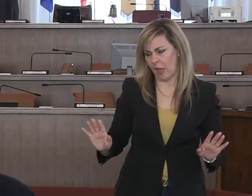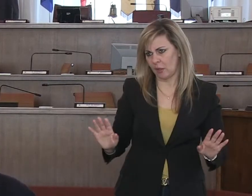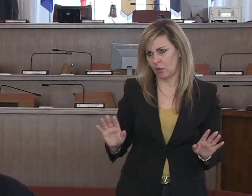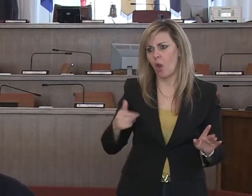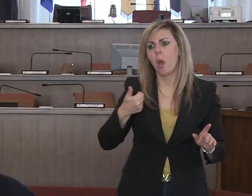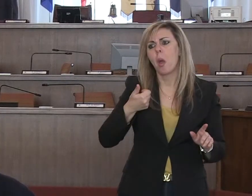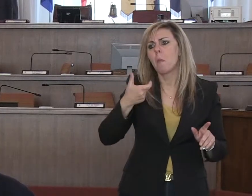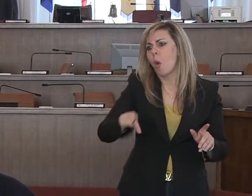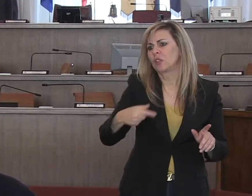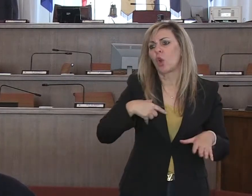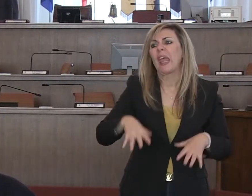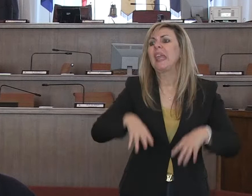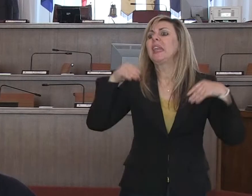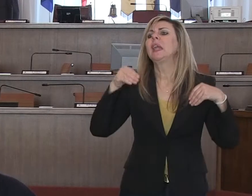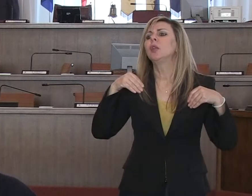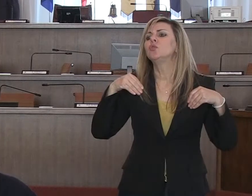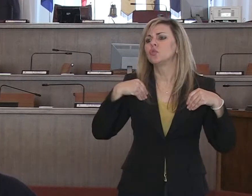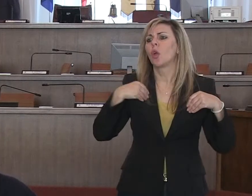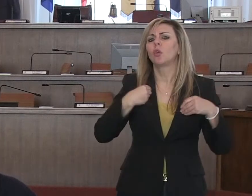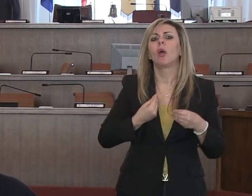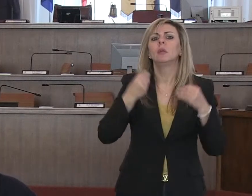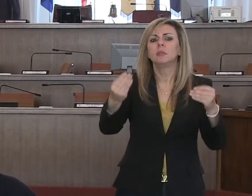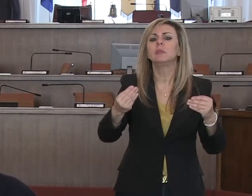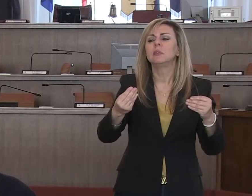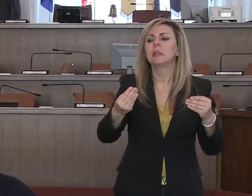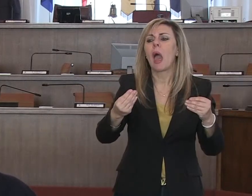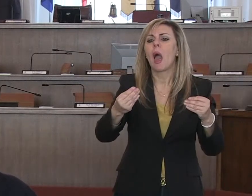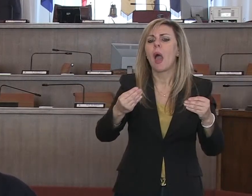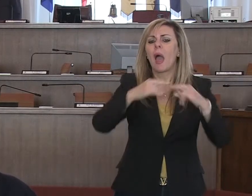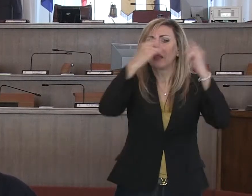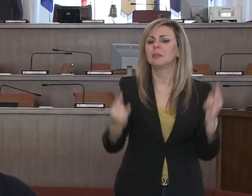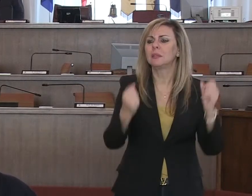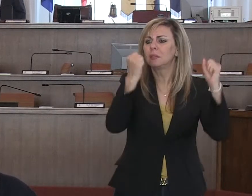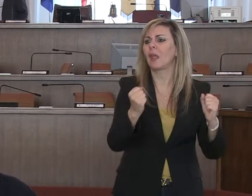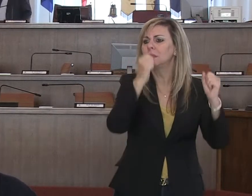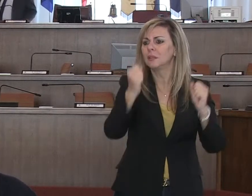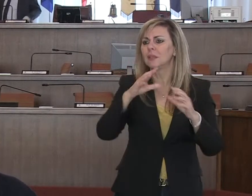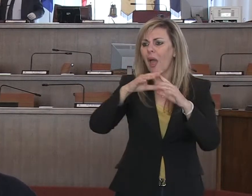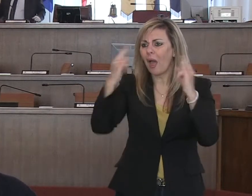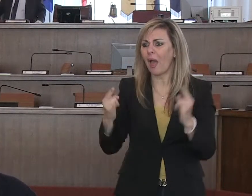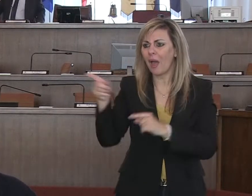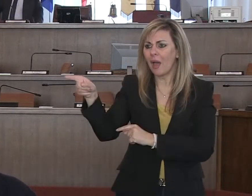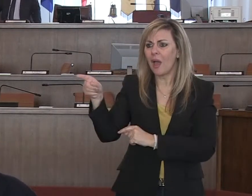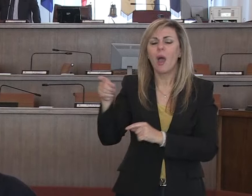provveduto fin dall'inizio a distribuire i presidi in maniera omogenea